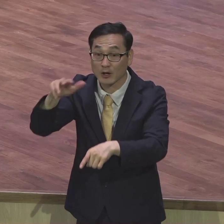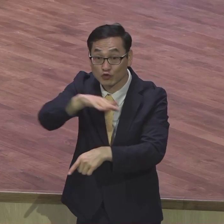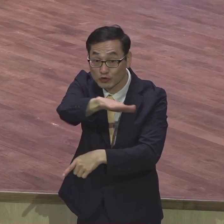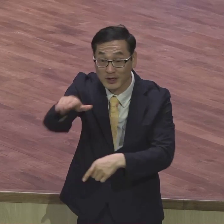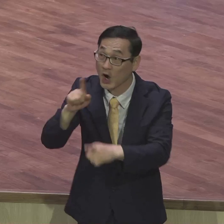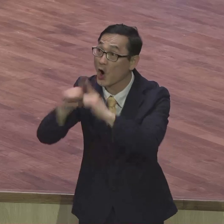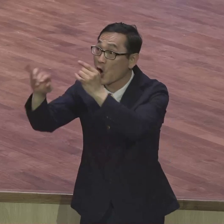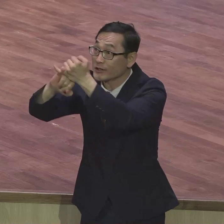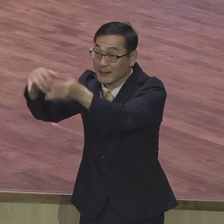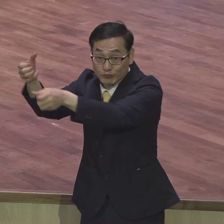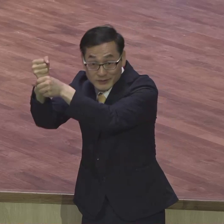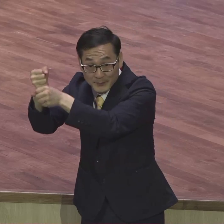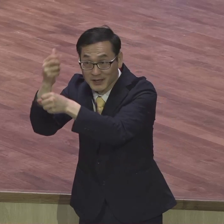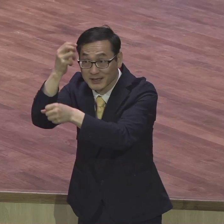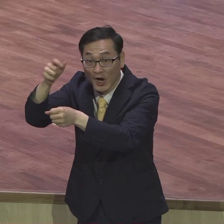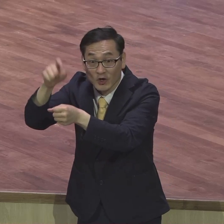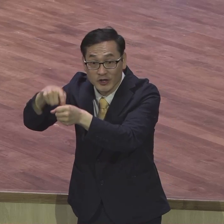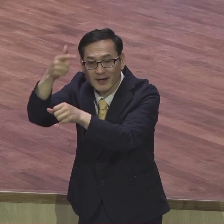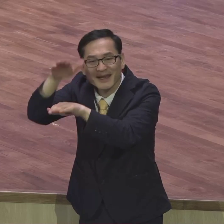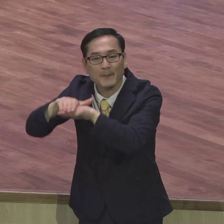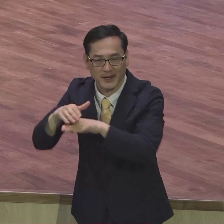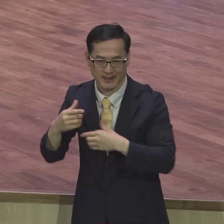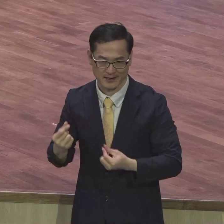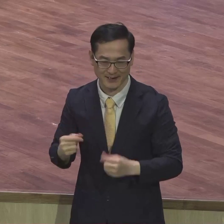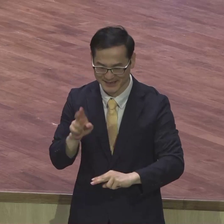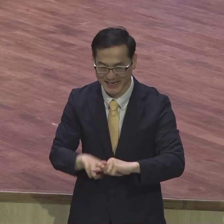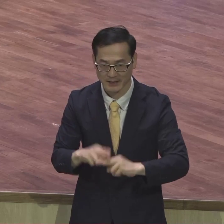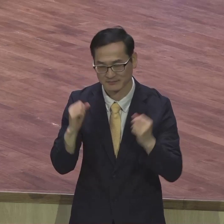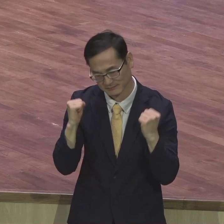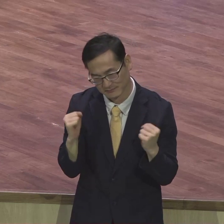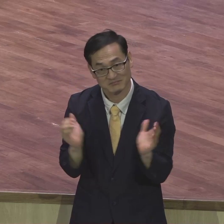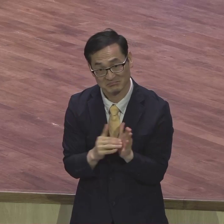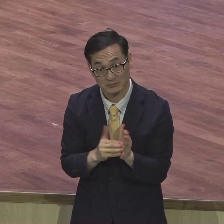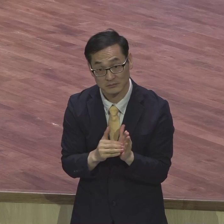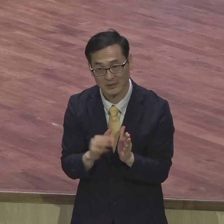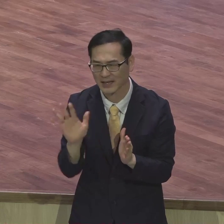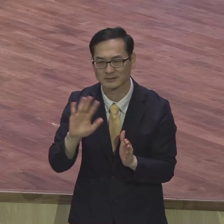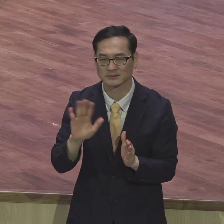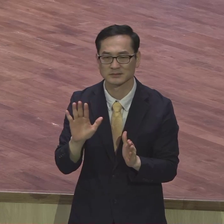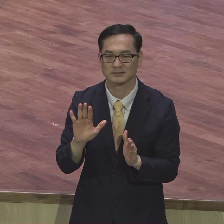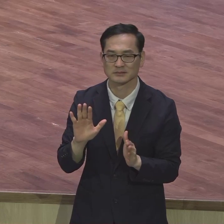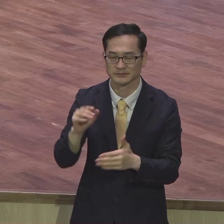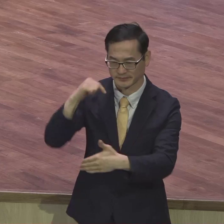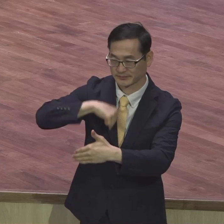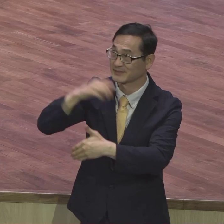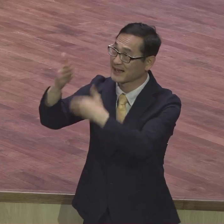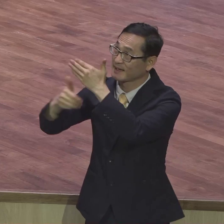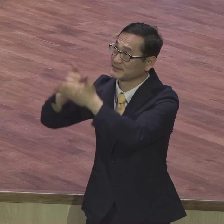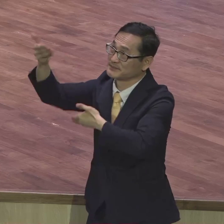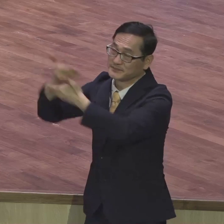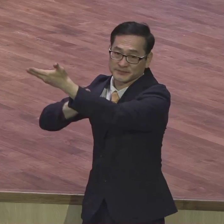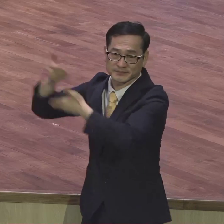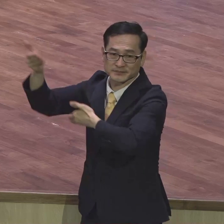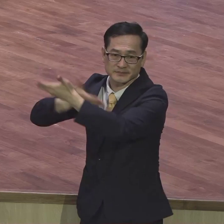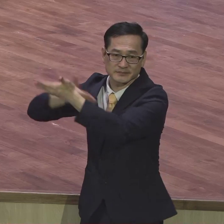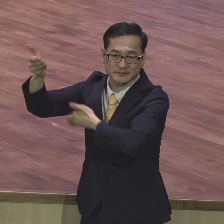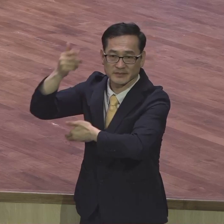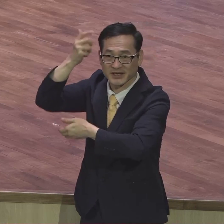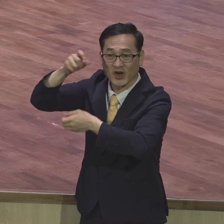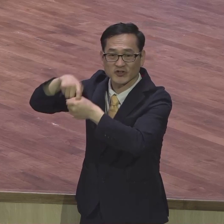자리에 앉아있다 자리에 지켰다 참석했다 소용없어요 교회 안에서 망하는 사람들이 대다수에요 교회 안에서